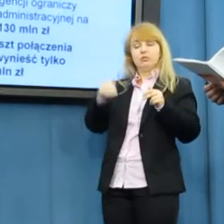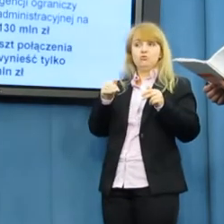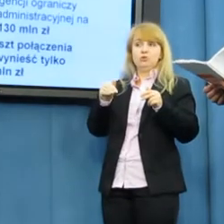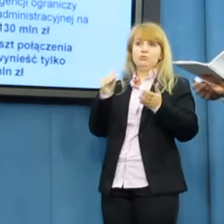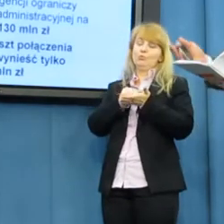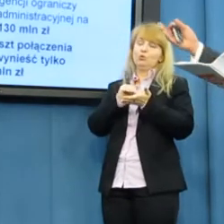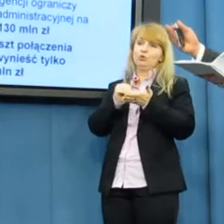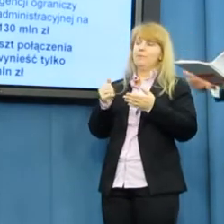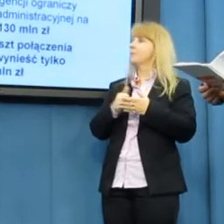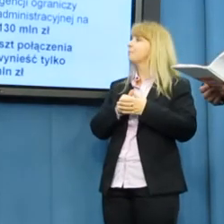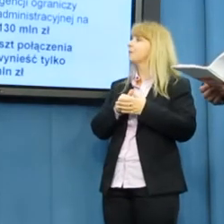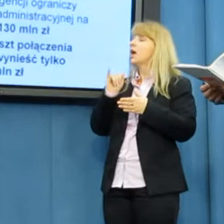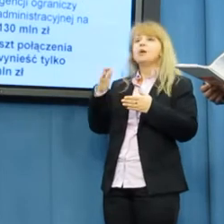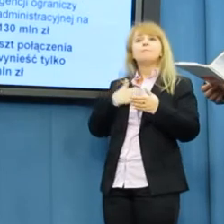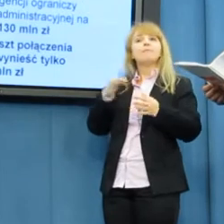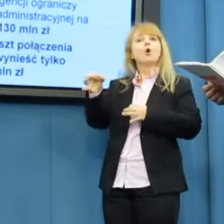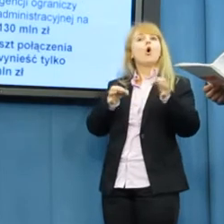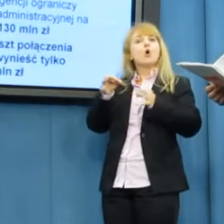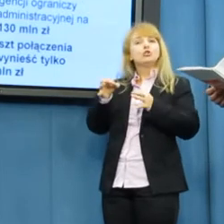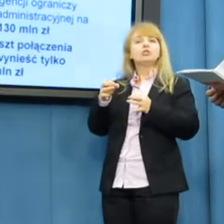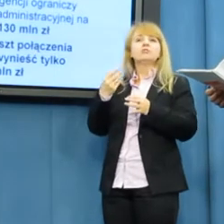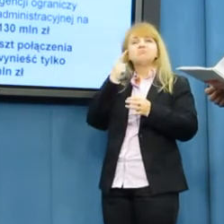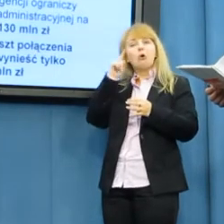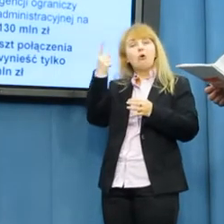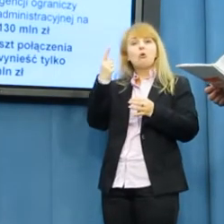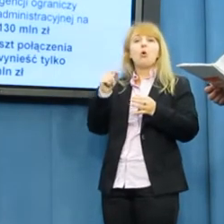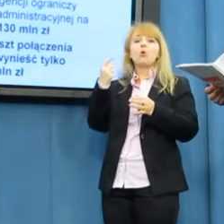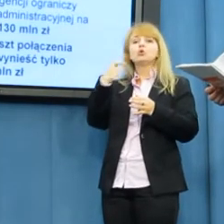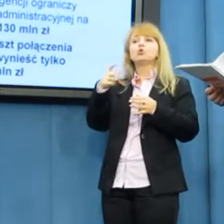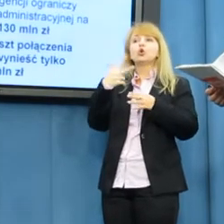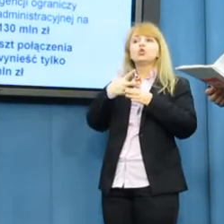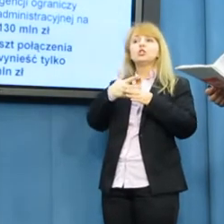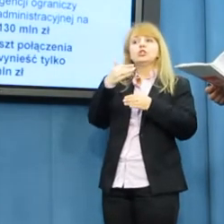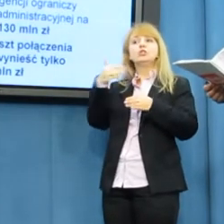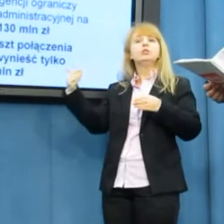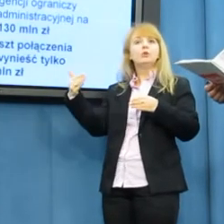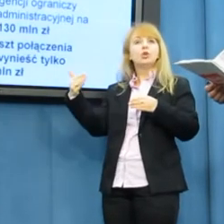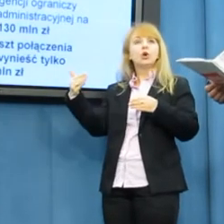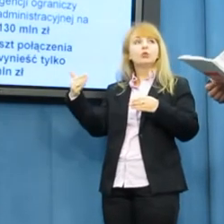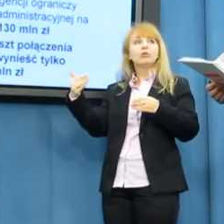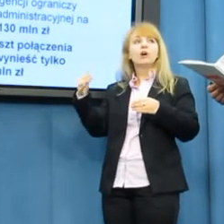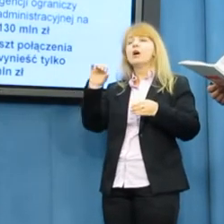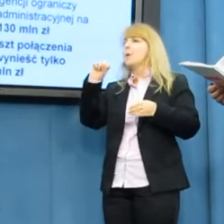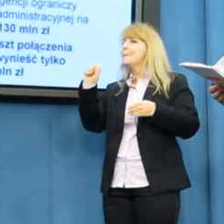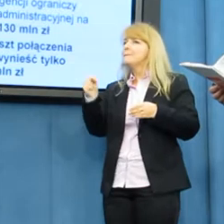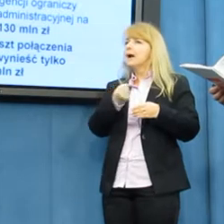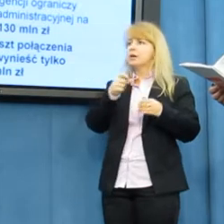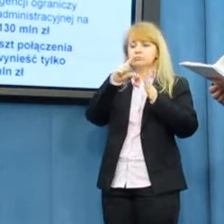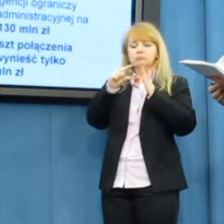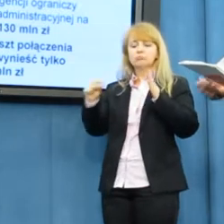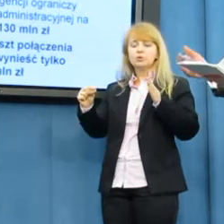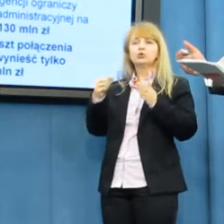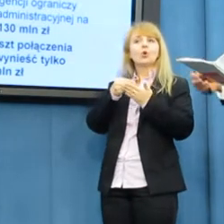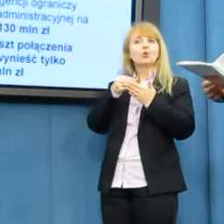Także mamy oszczędność przynajmniej na poziomie 130 mln, bardzo niski koszt